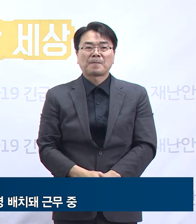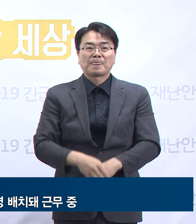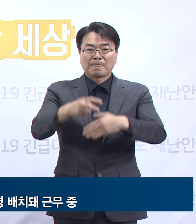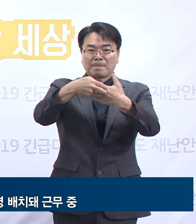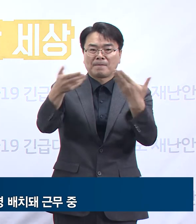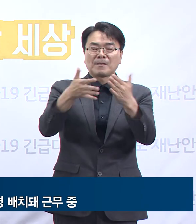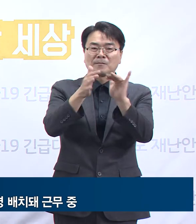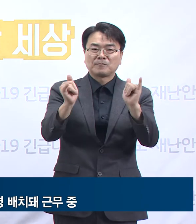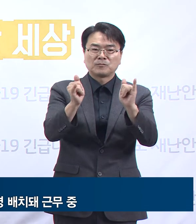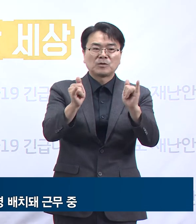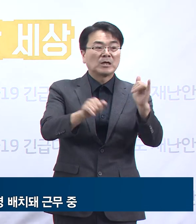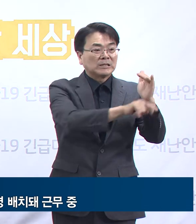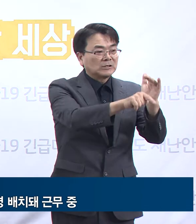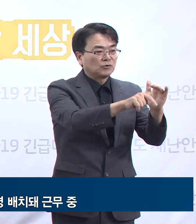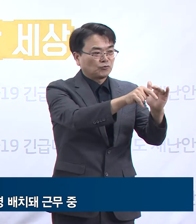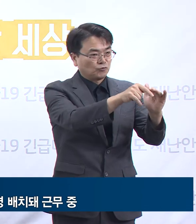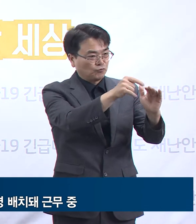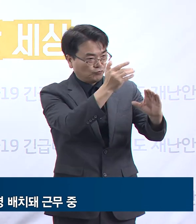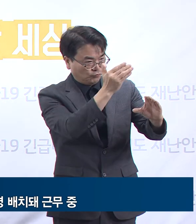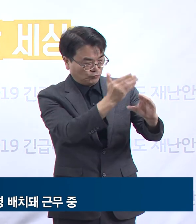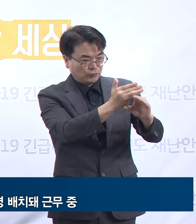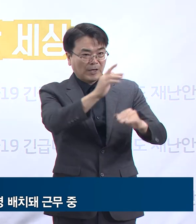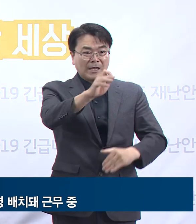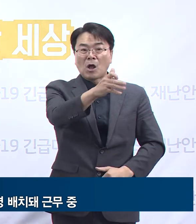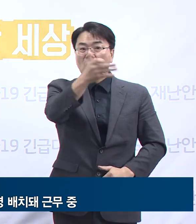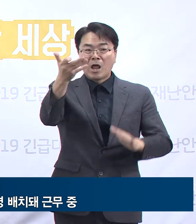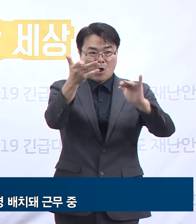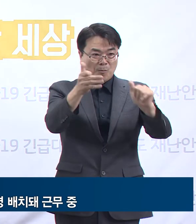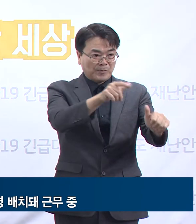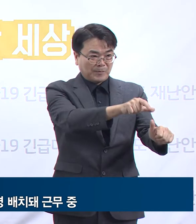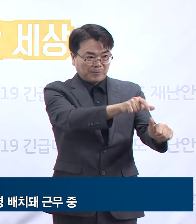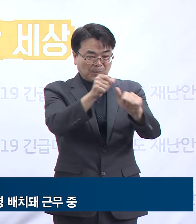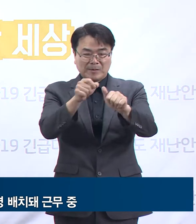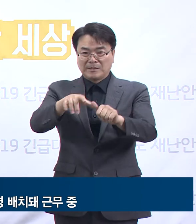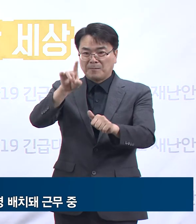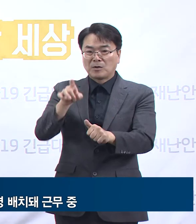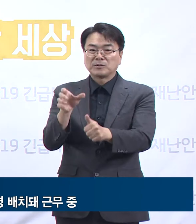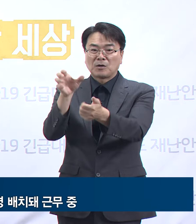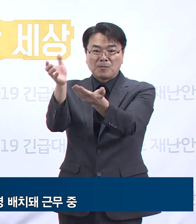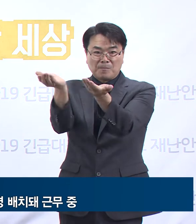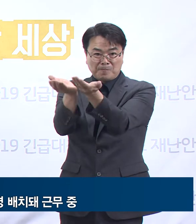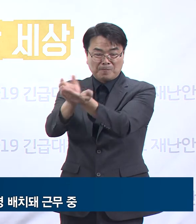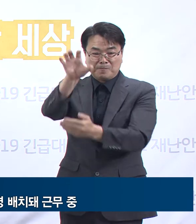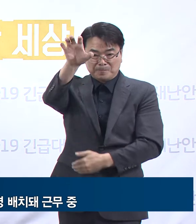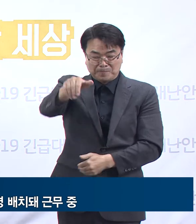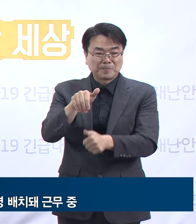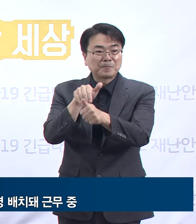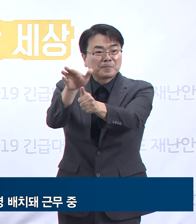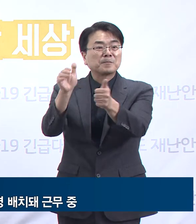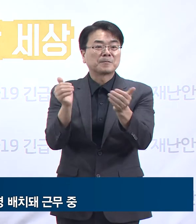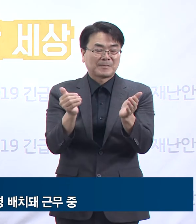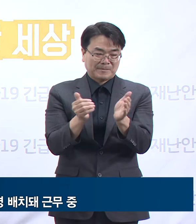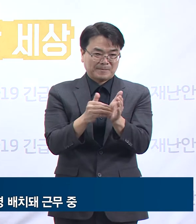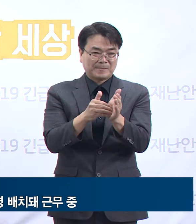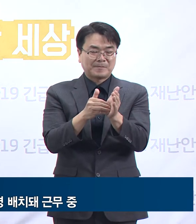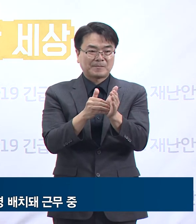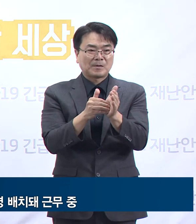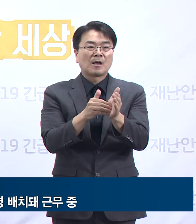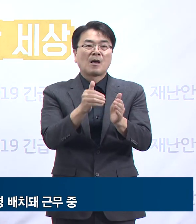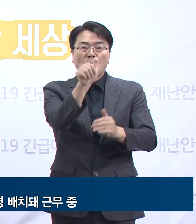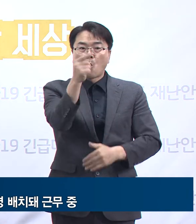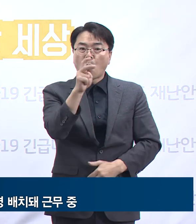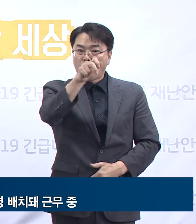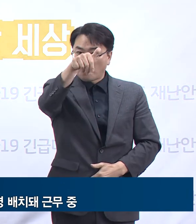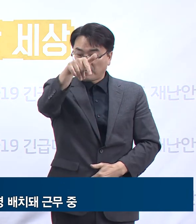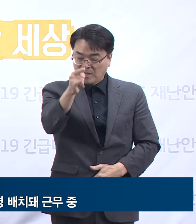중 간호사 19분을 먼저 배치 완료하였습니다. 8월 29일부터 홈케어 시스템 운영단에 9명이 배치되어 근무 중이고